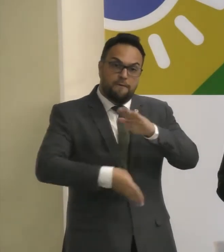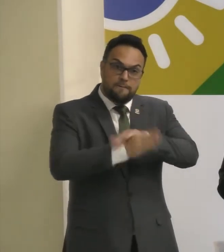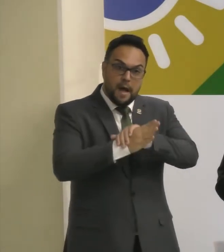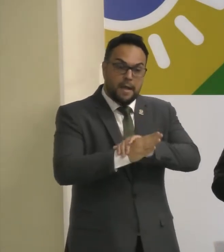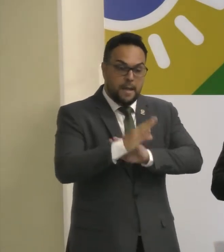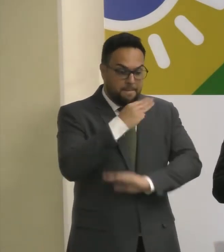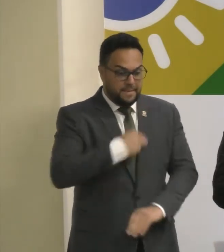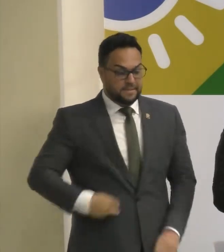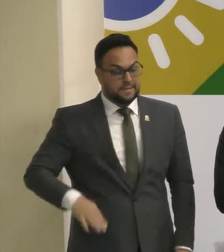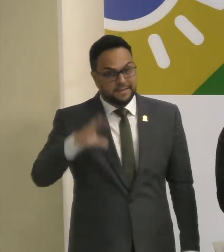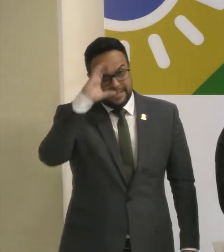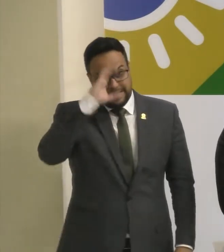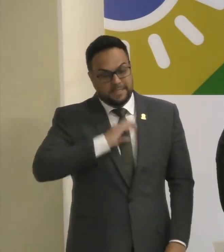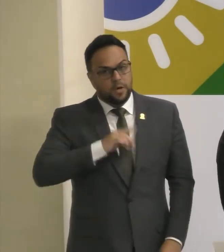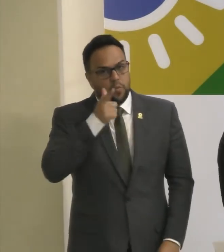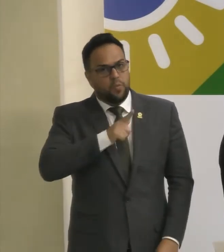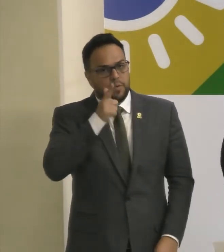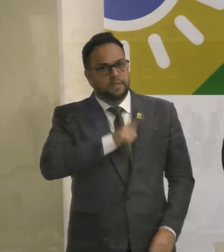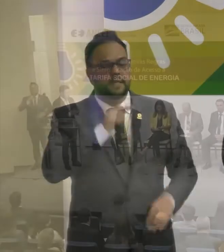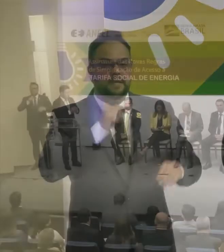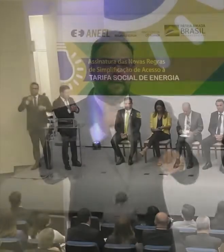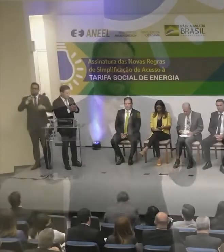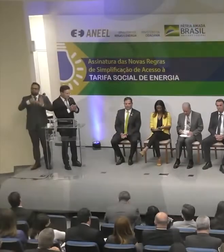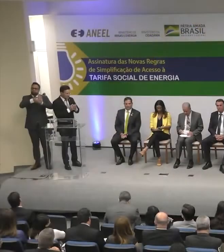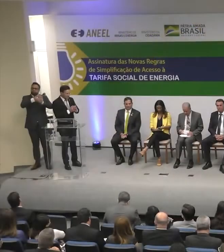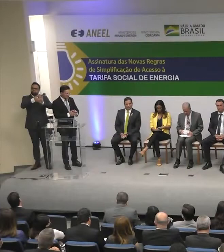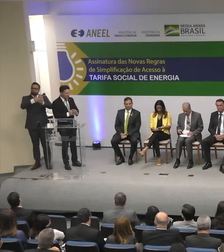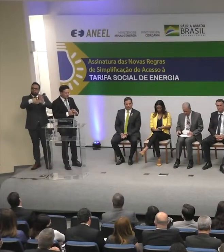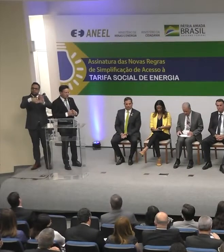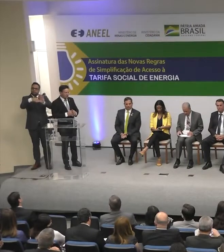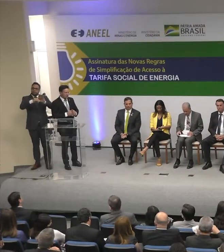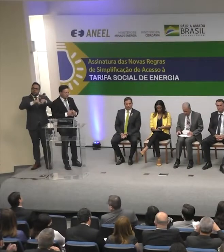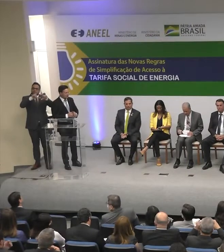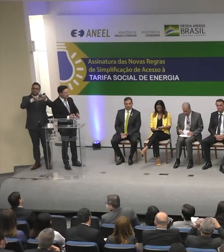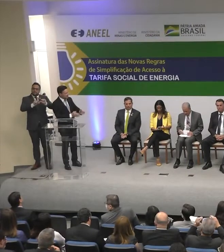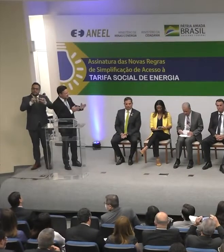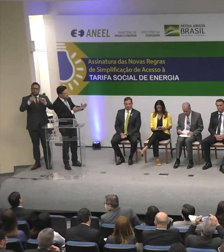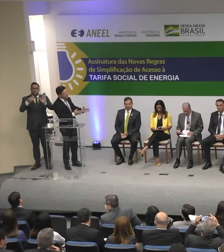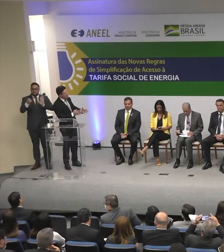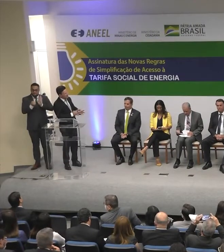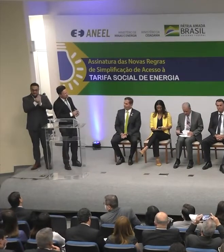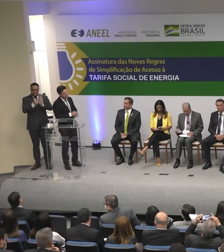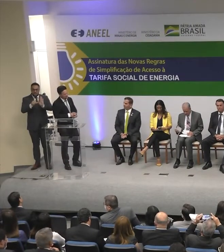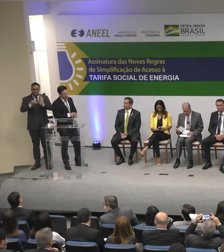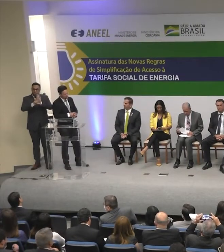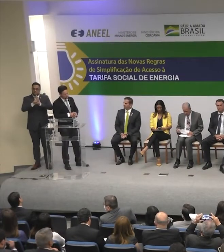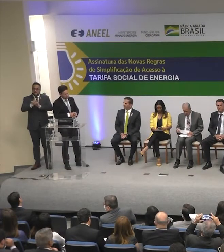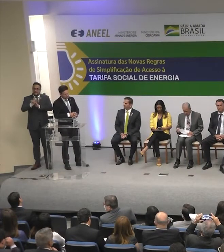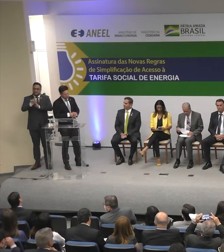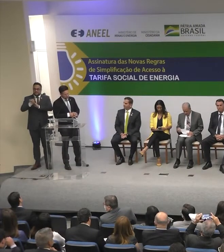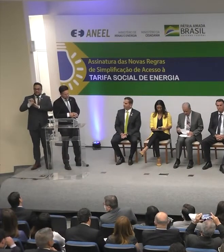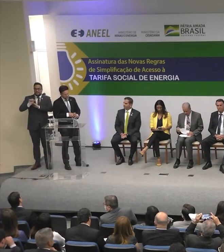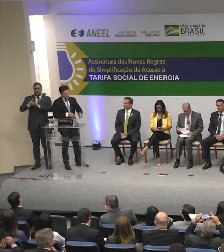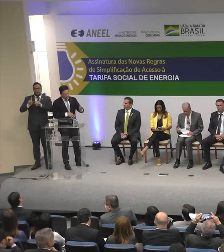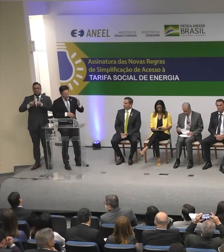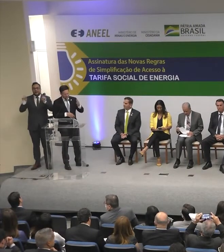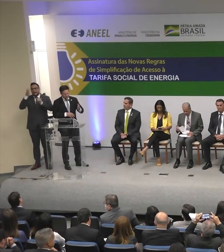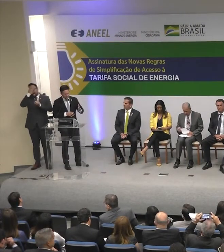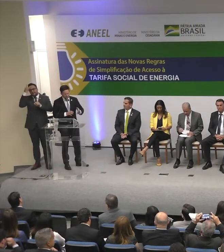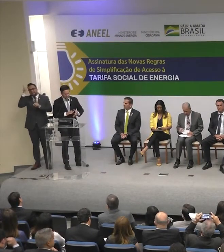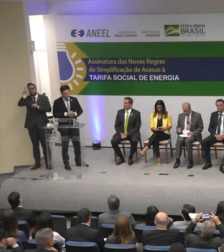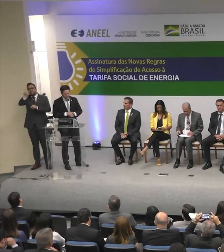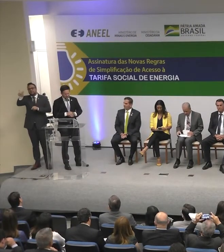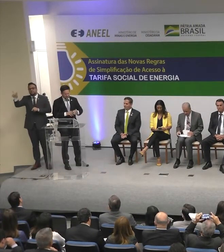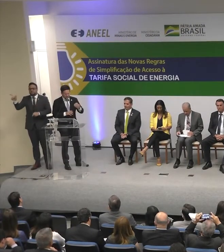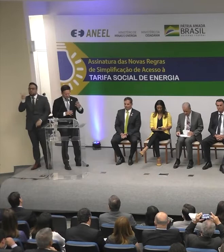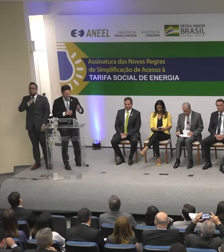que a gente pudesse superar essa pauta, que, já tendo um marco legal, não fazia chegar o benefício lá na ponta. Aqui